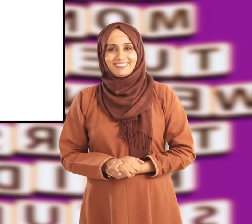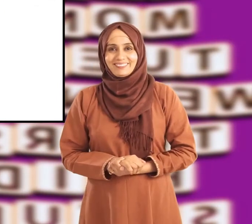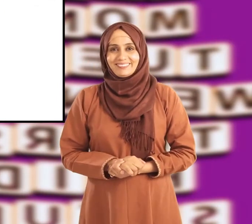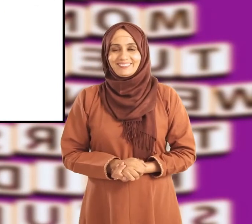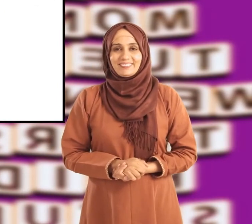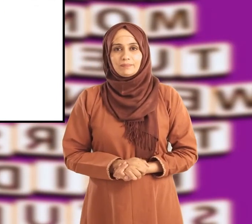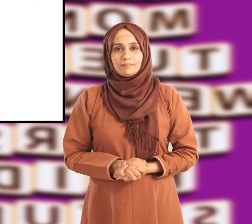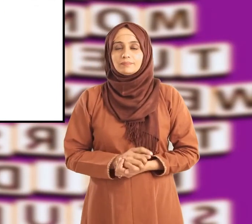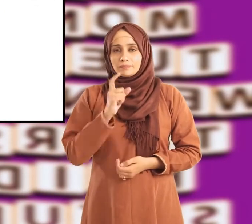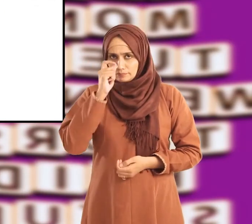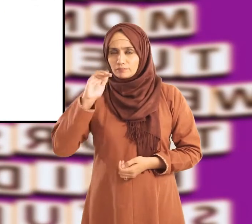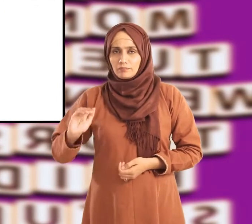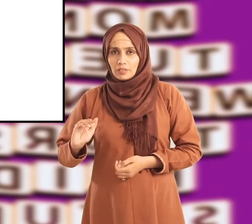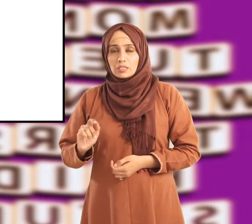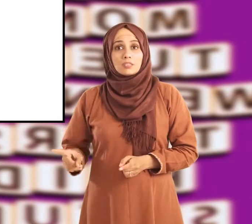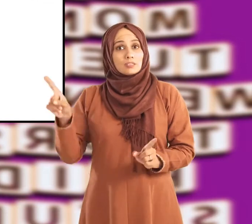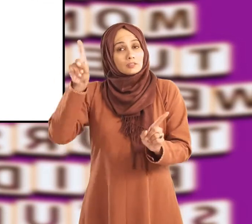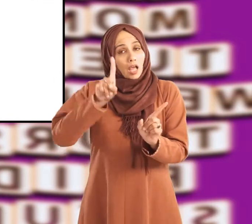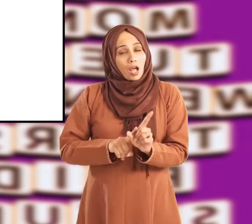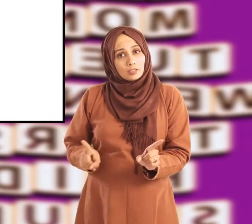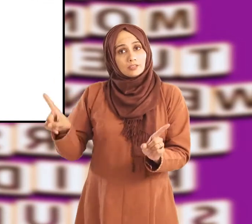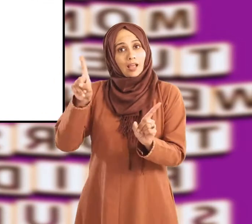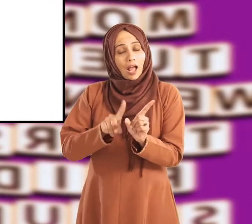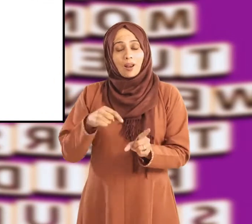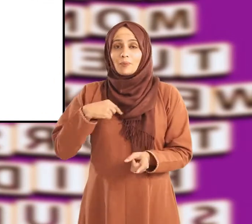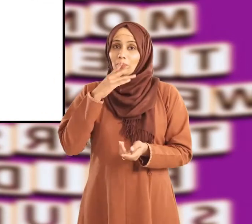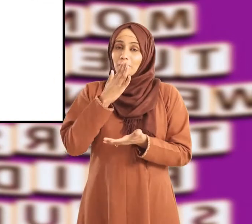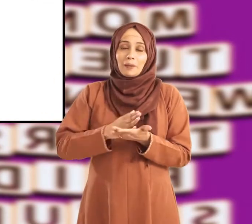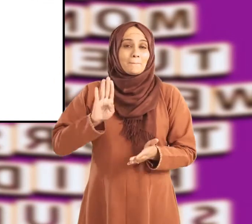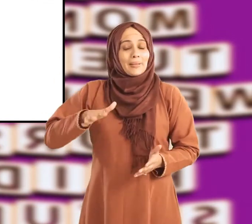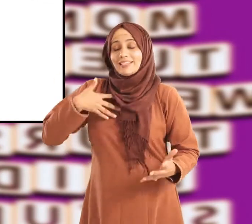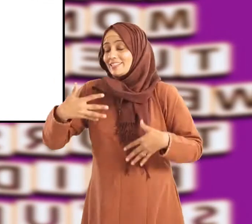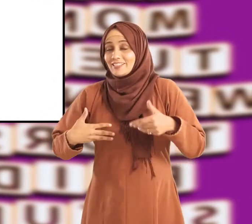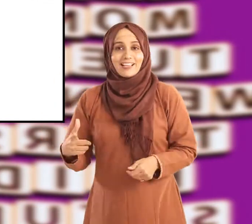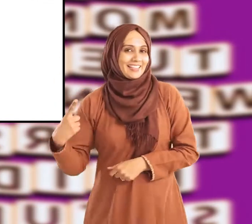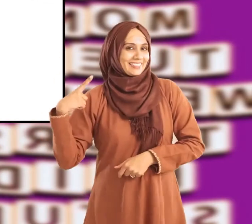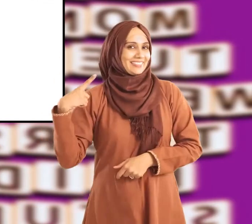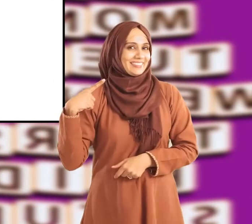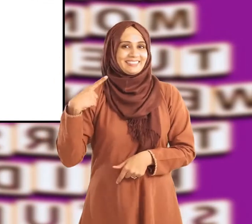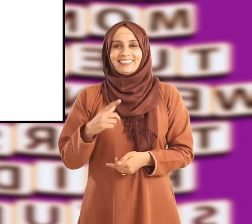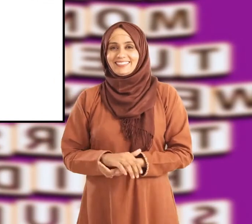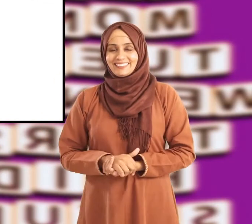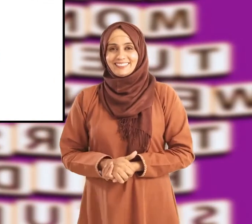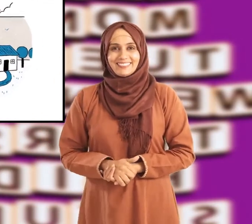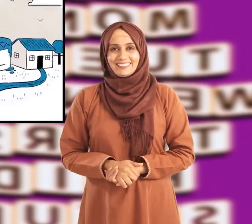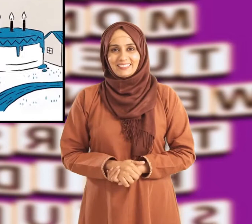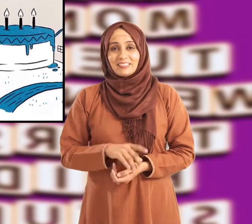احمد کو ہر سال اپنی سالگرہ کا بے چینی سے انتظار رہتا ہے احمد کی